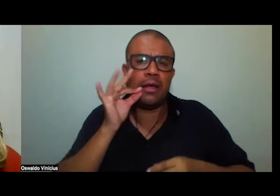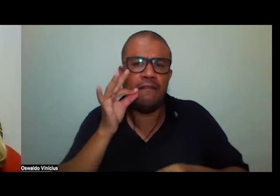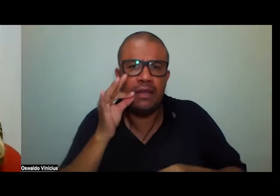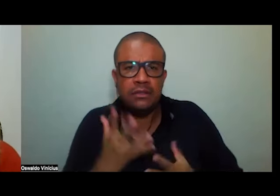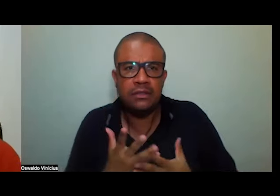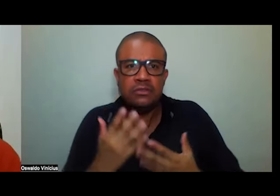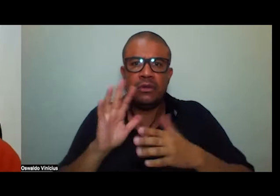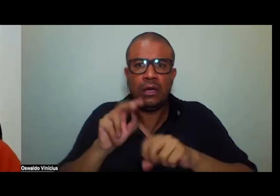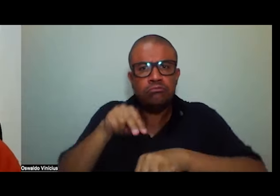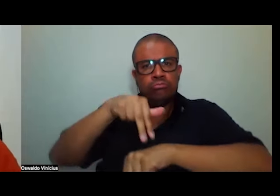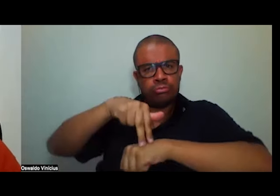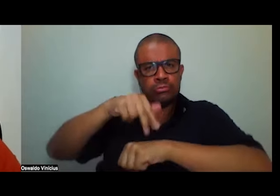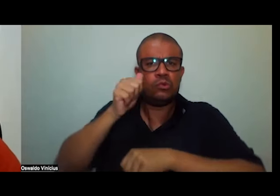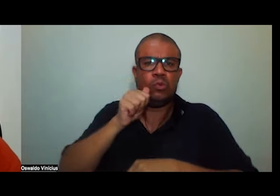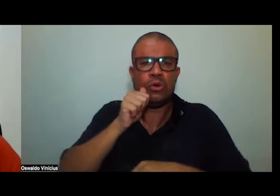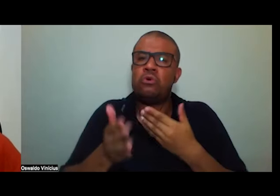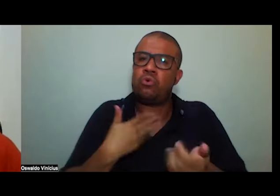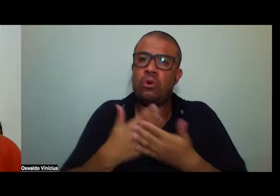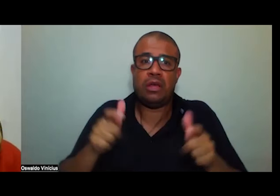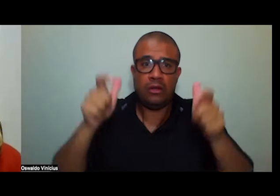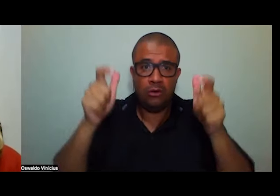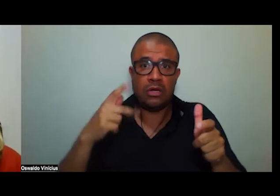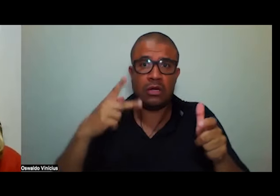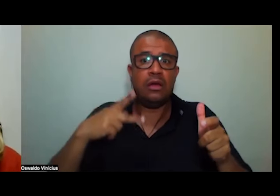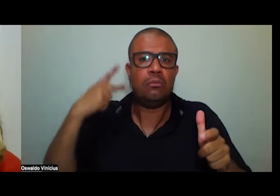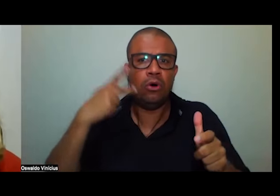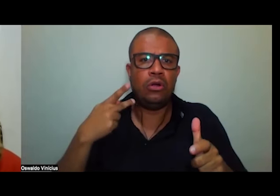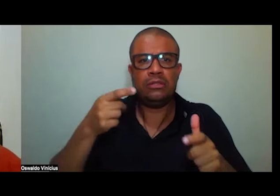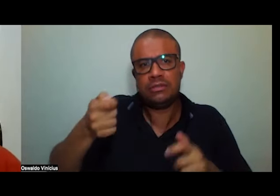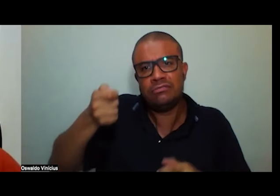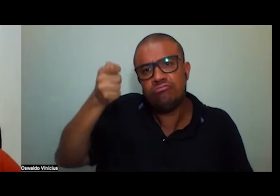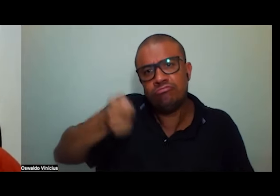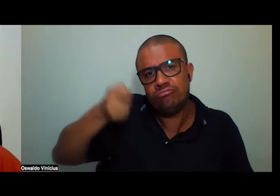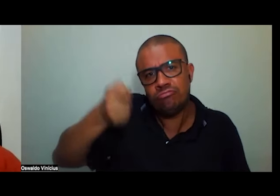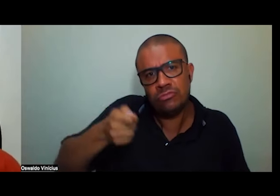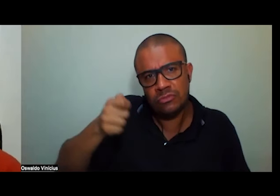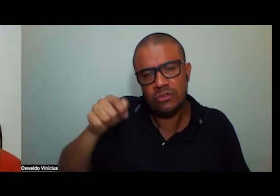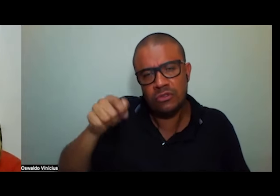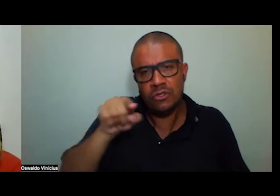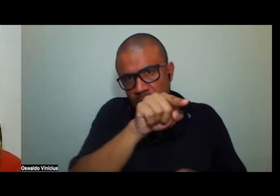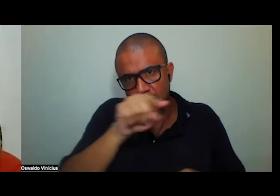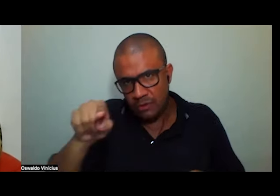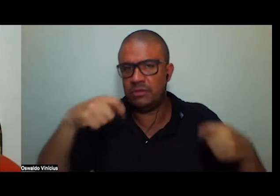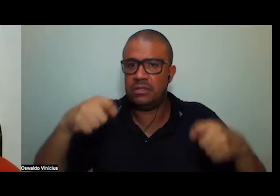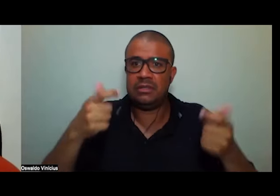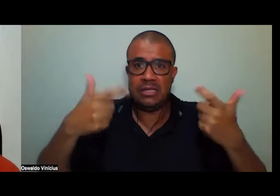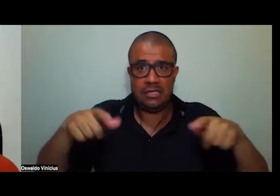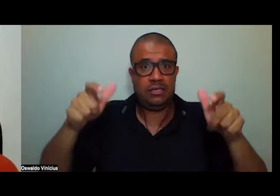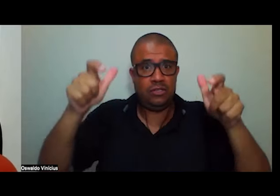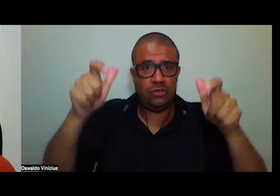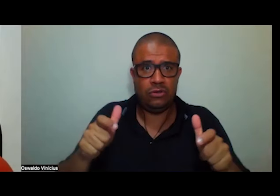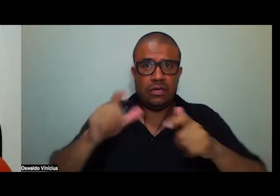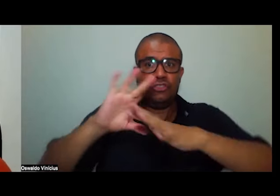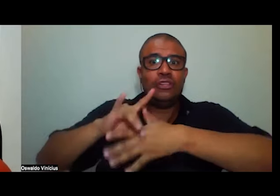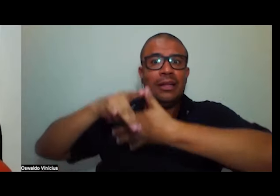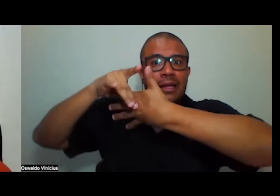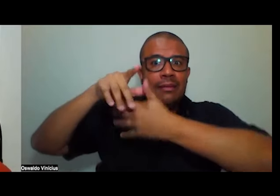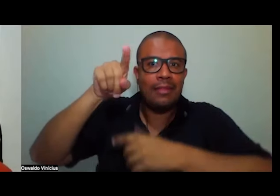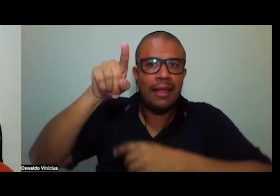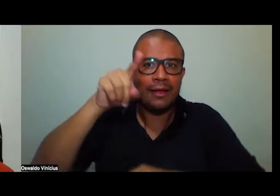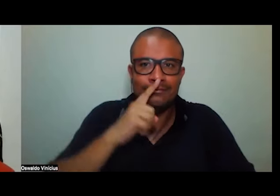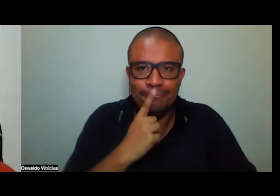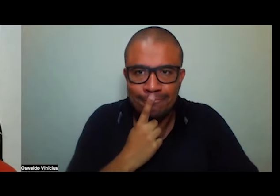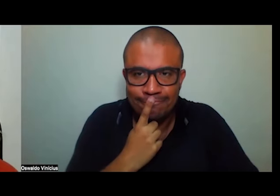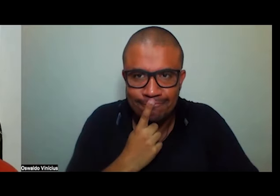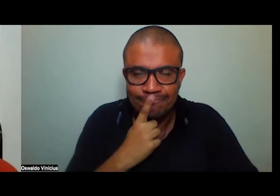em qualquer lugar a política exige de ti que tu ocupes este lugar de liderar e para